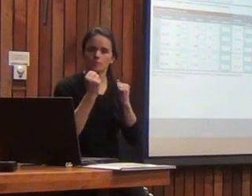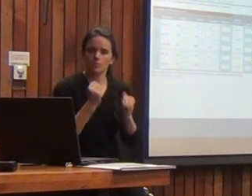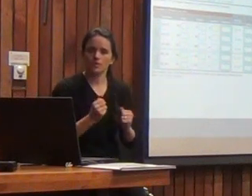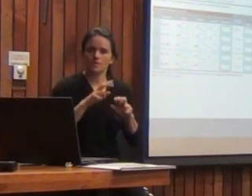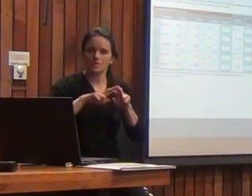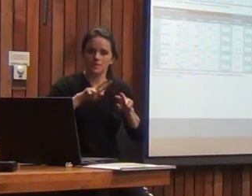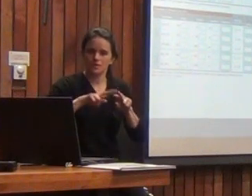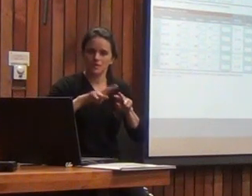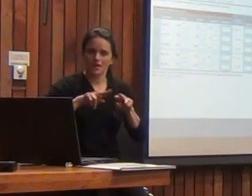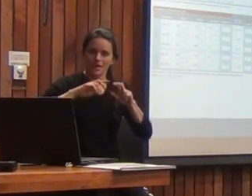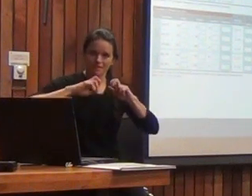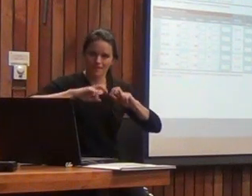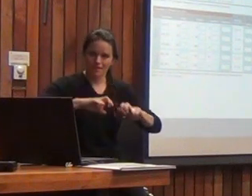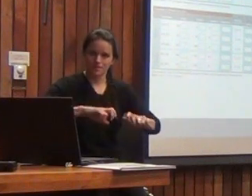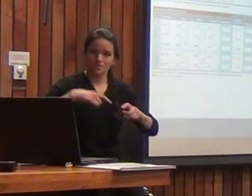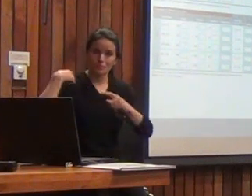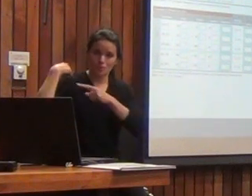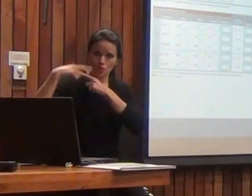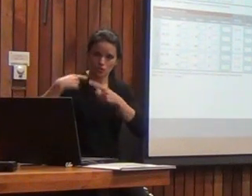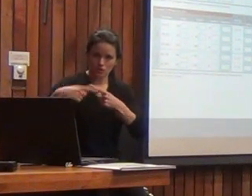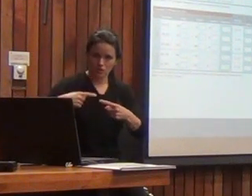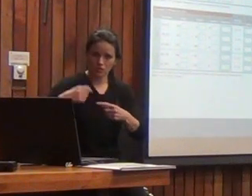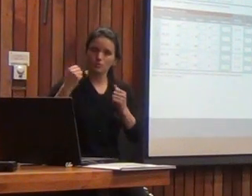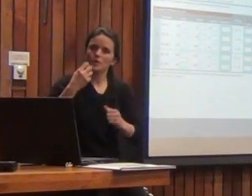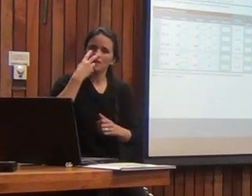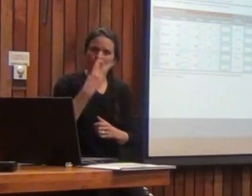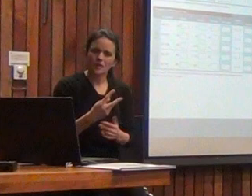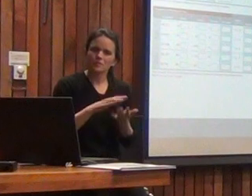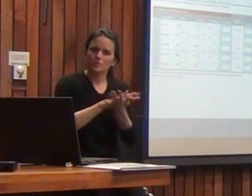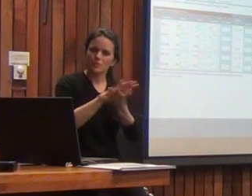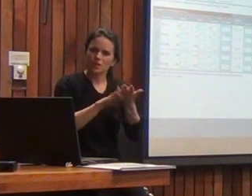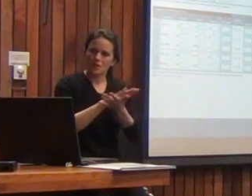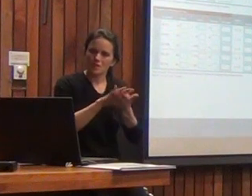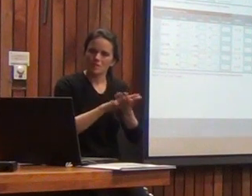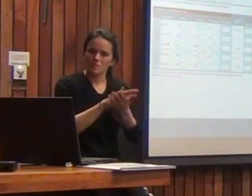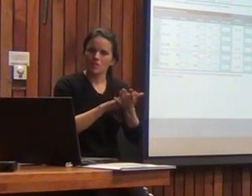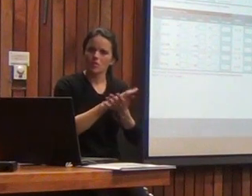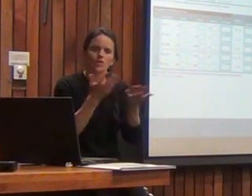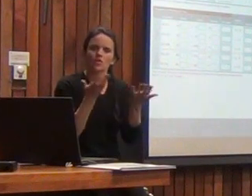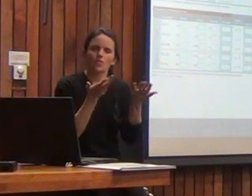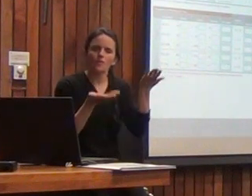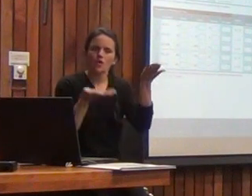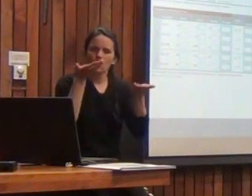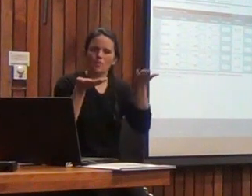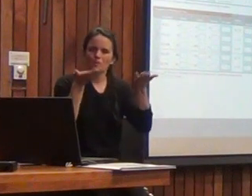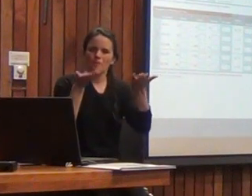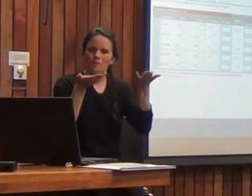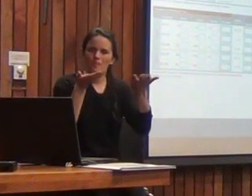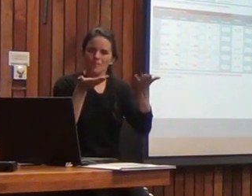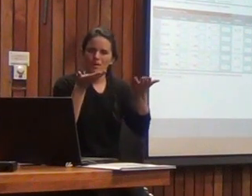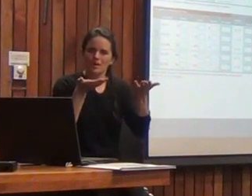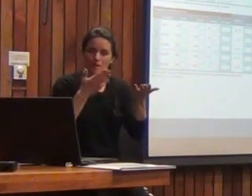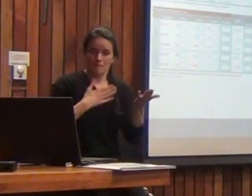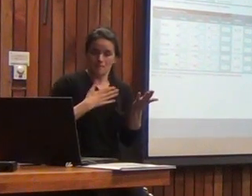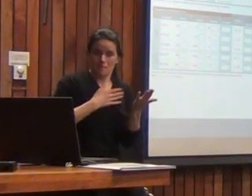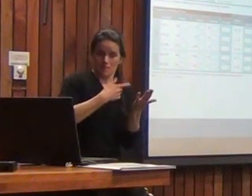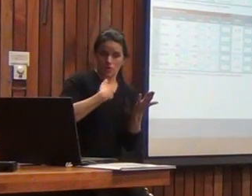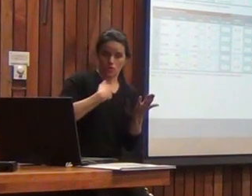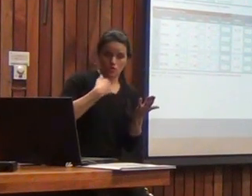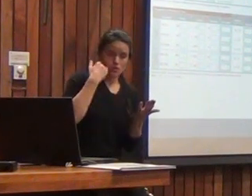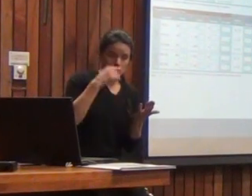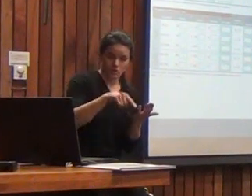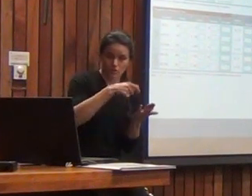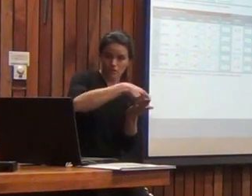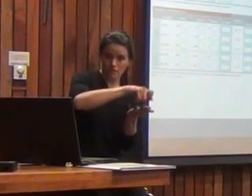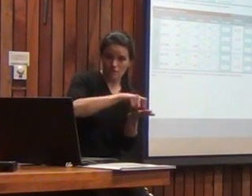los análisis de proceso de manera que uno pueda ver por ejemplo cómo se compara el rendimiento de mi evaluado por